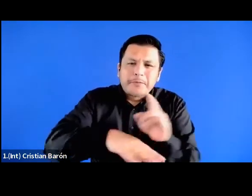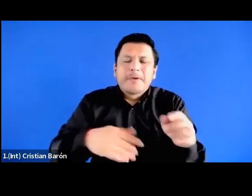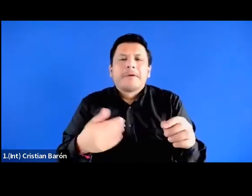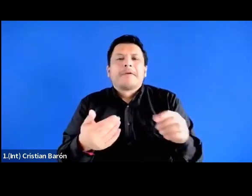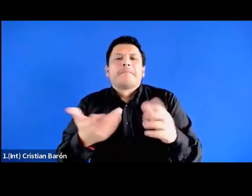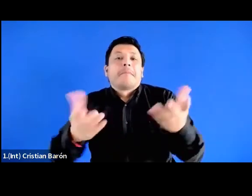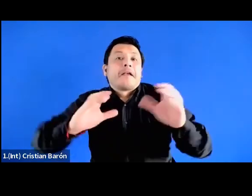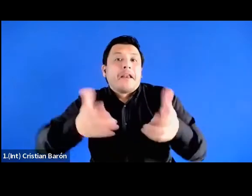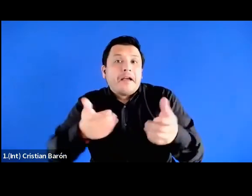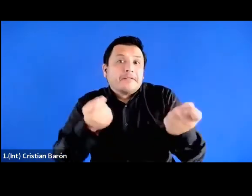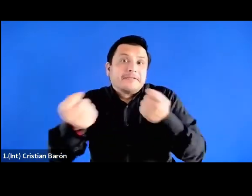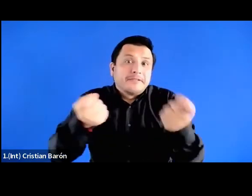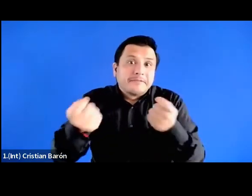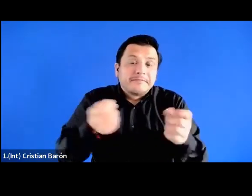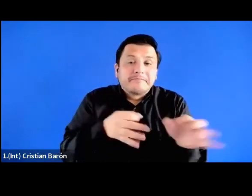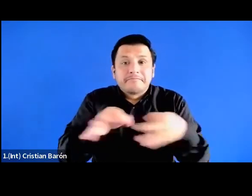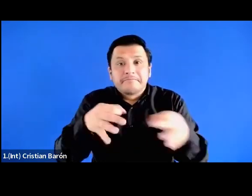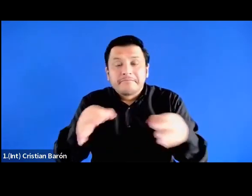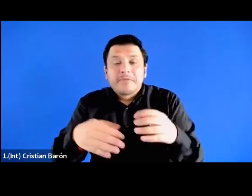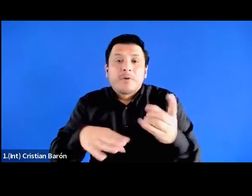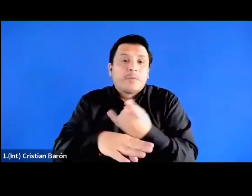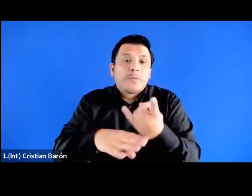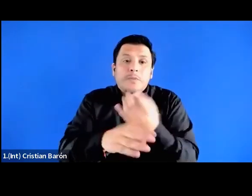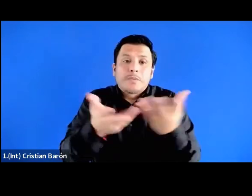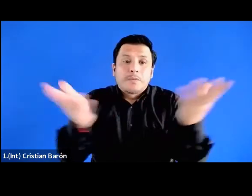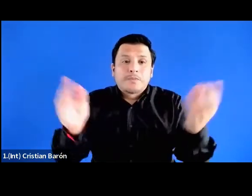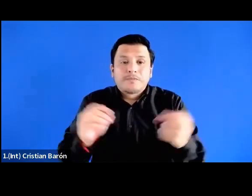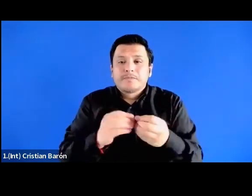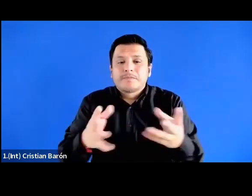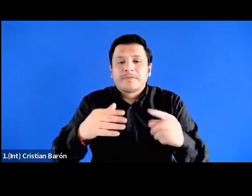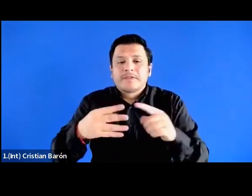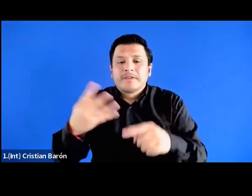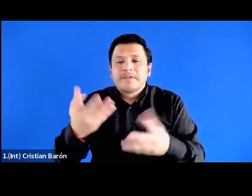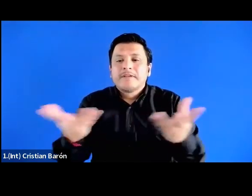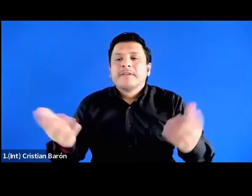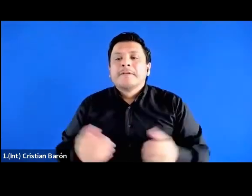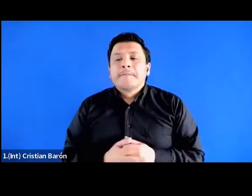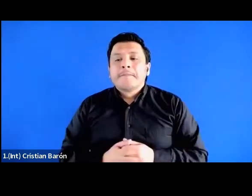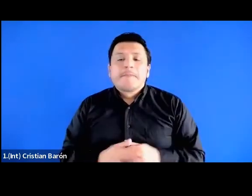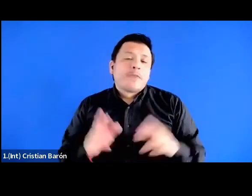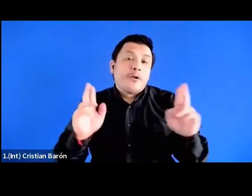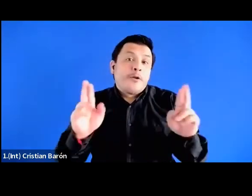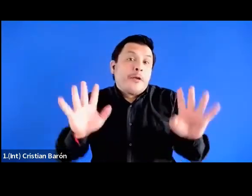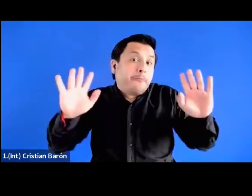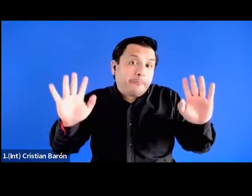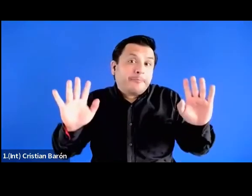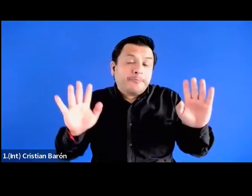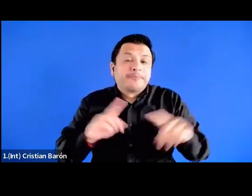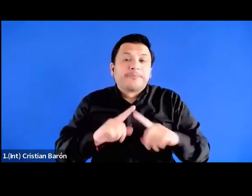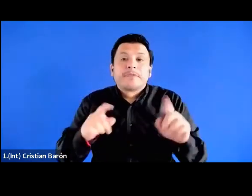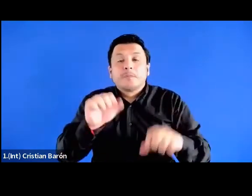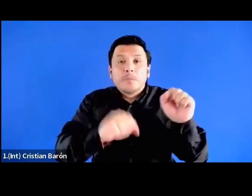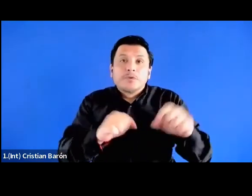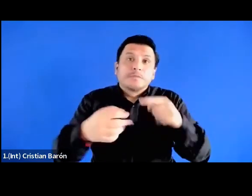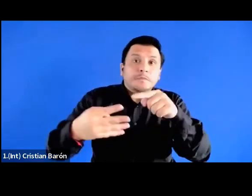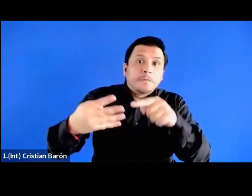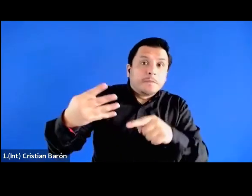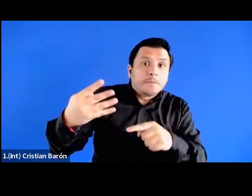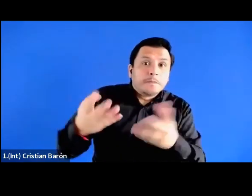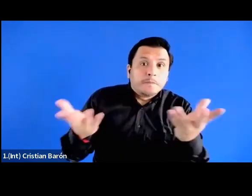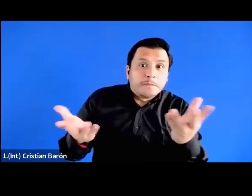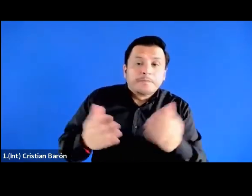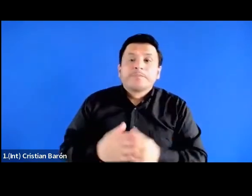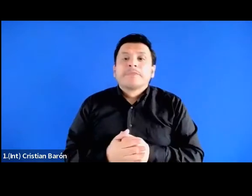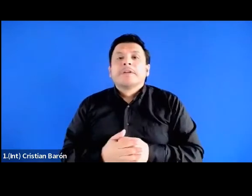clases, utilizar de múltiples maneras. Entonces, bueno, existen todas esas posibilidades en este momento,